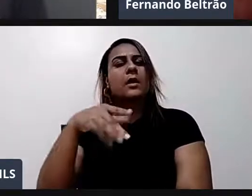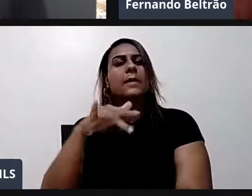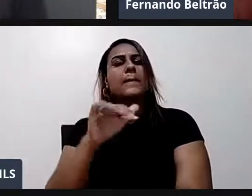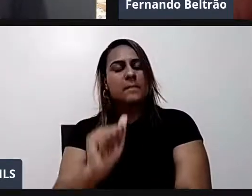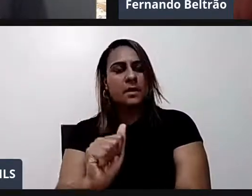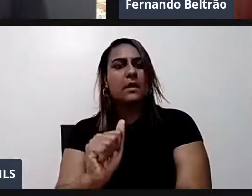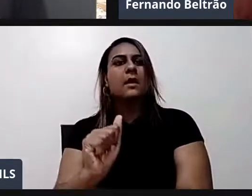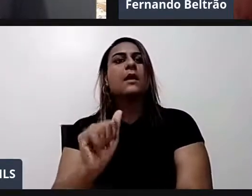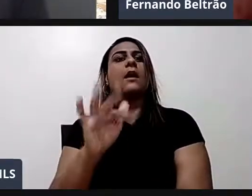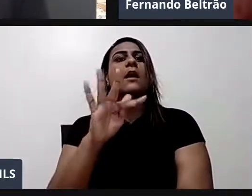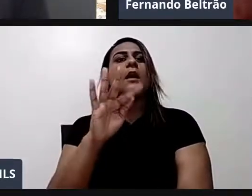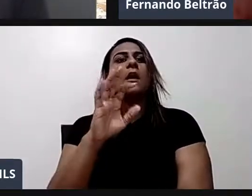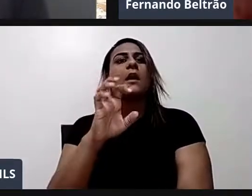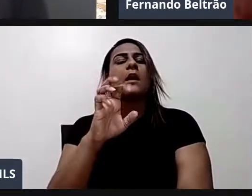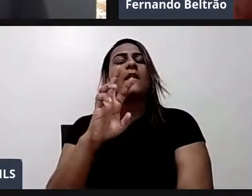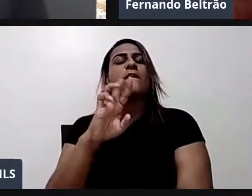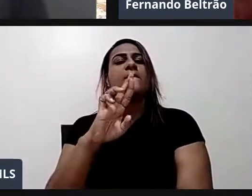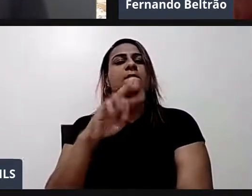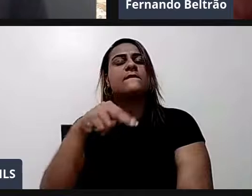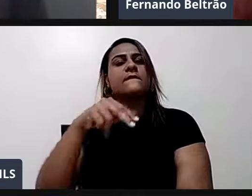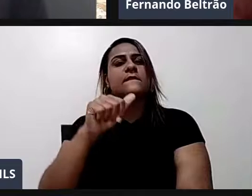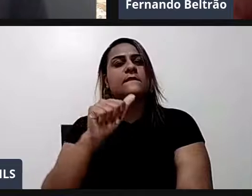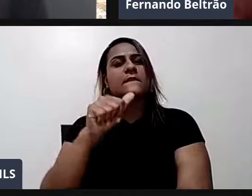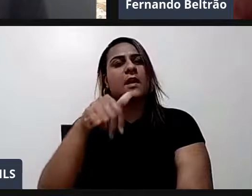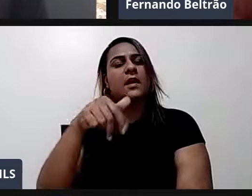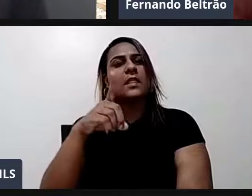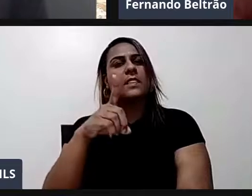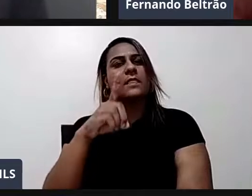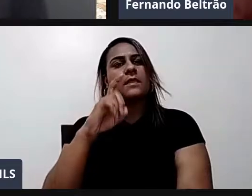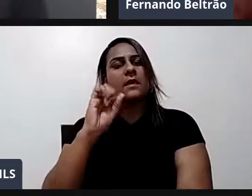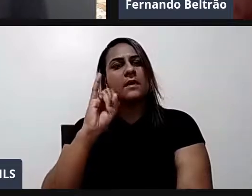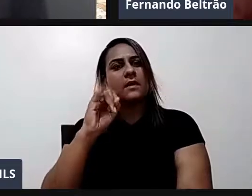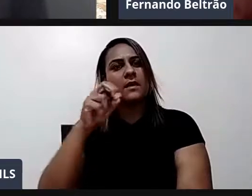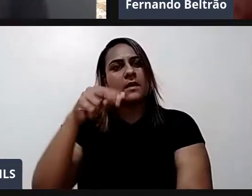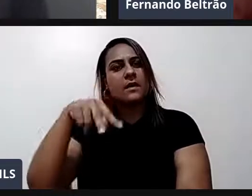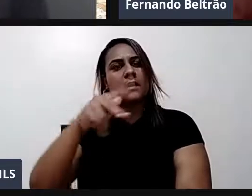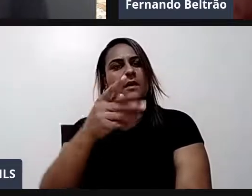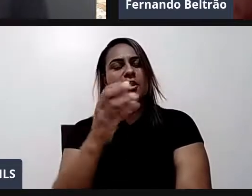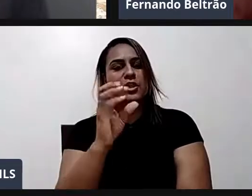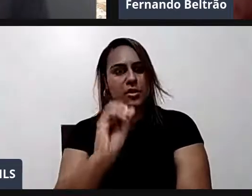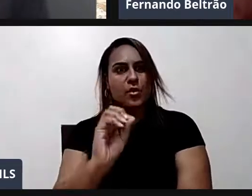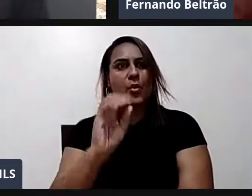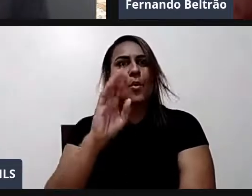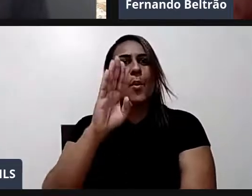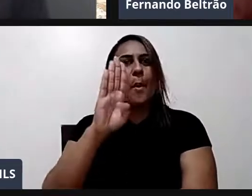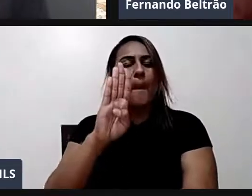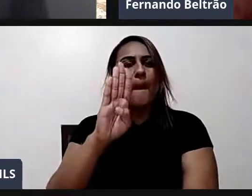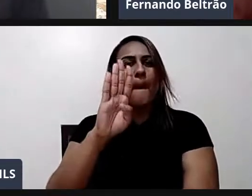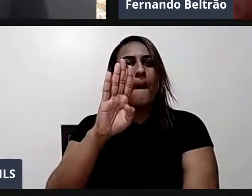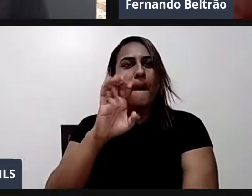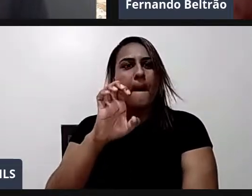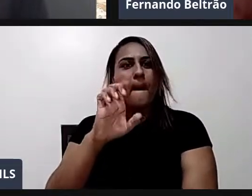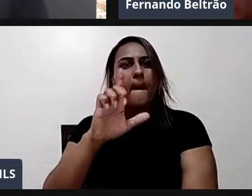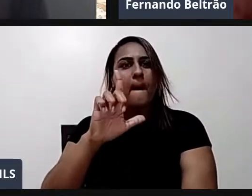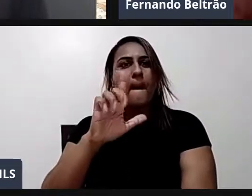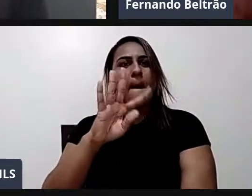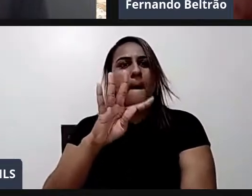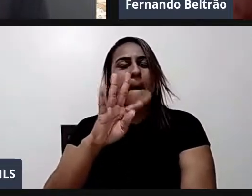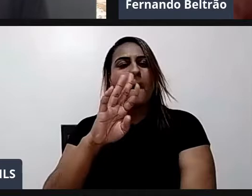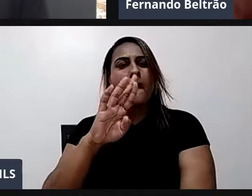Então você entra. Espera aí que entrou aqui o o WhatsApp. Não sei se sumiu. Espera aí.